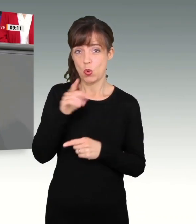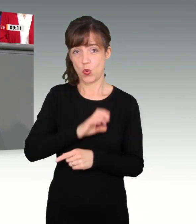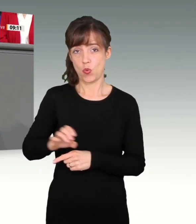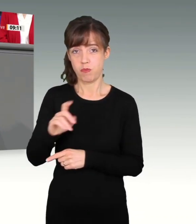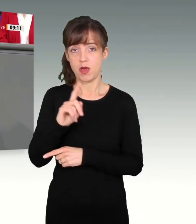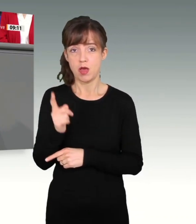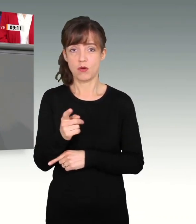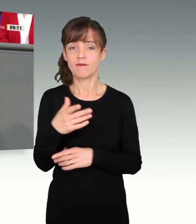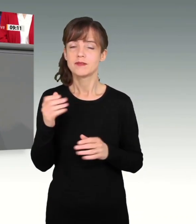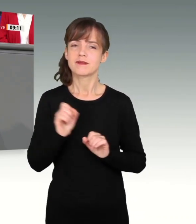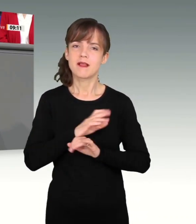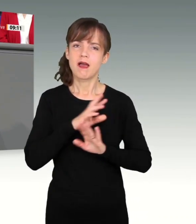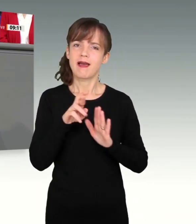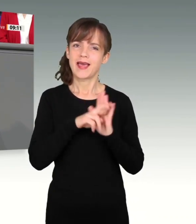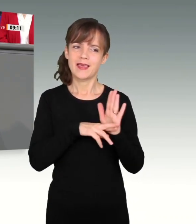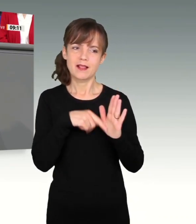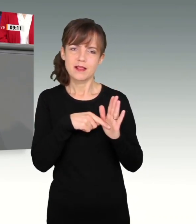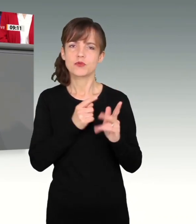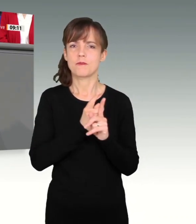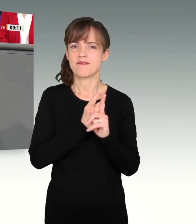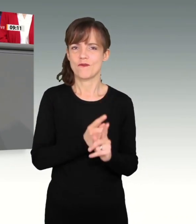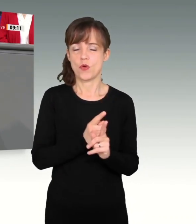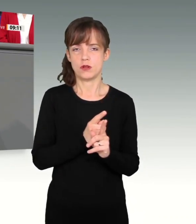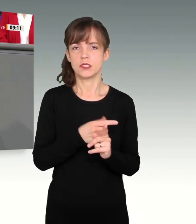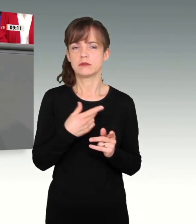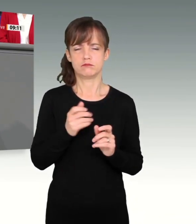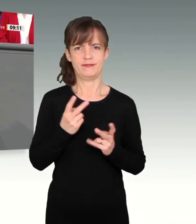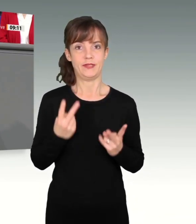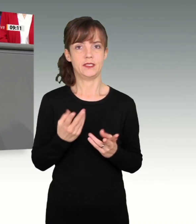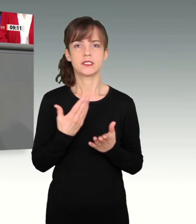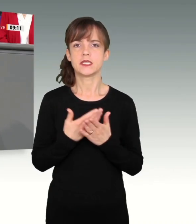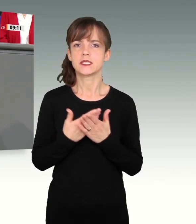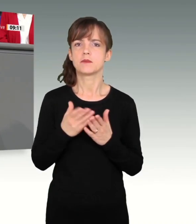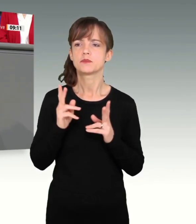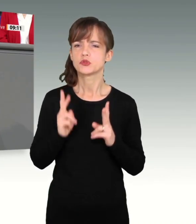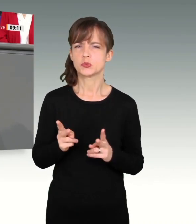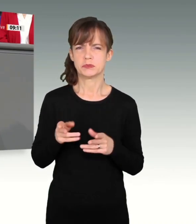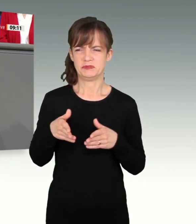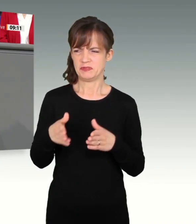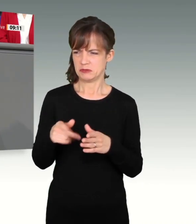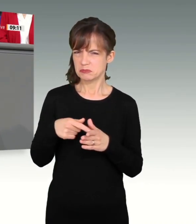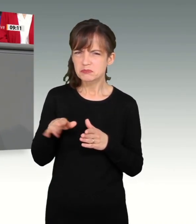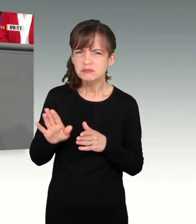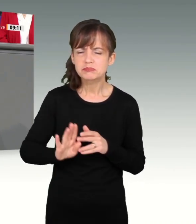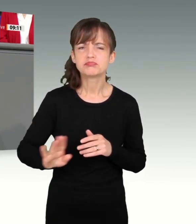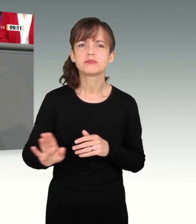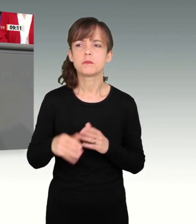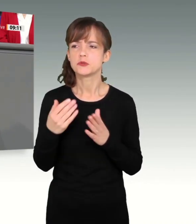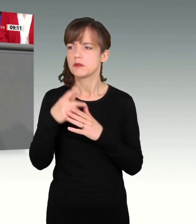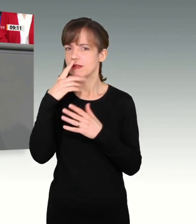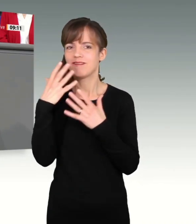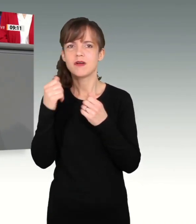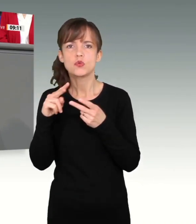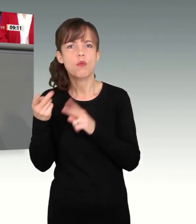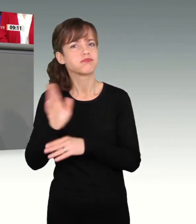Fiskalregeln ist entscheidend. Deshalb schließen wir für uns Wege aus, die Änderung der Verfassung umfassen. Das